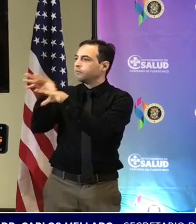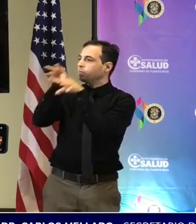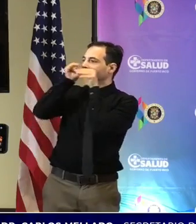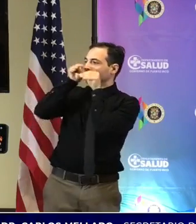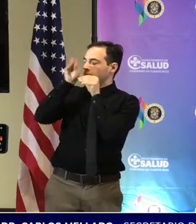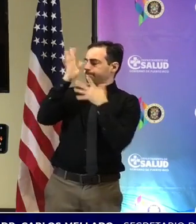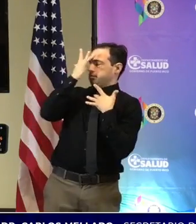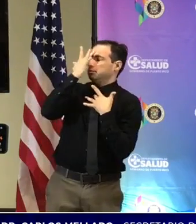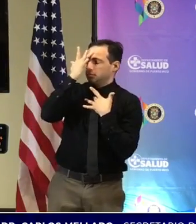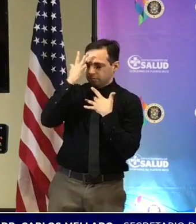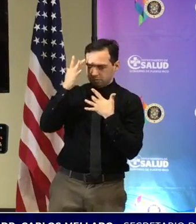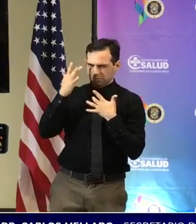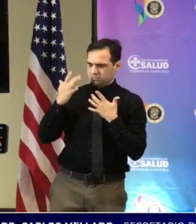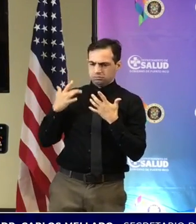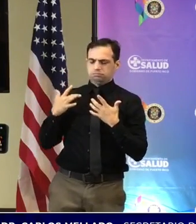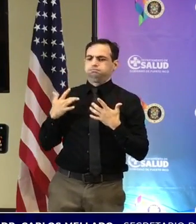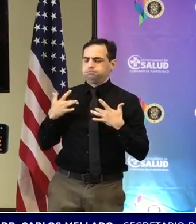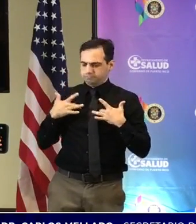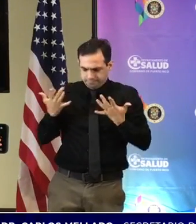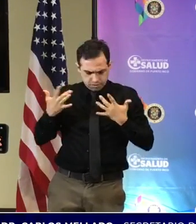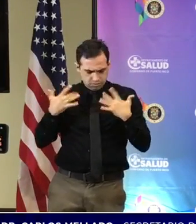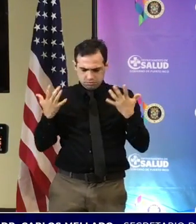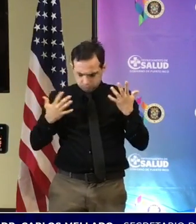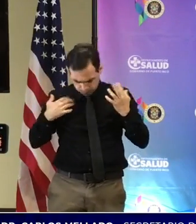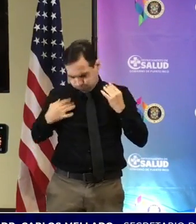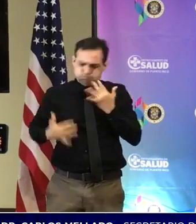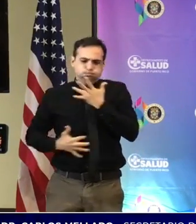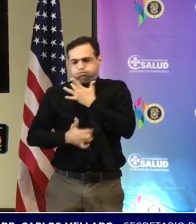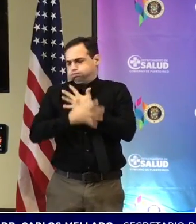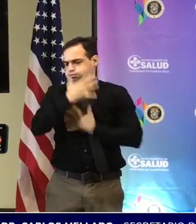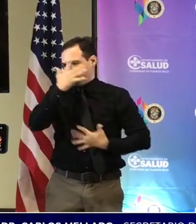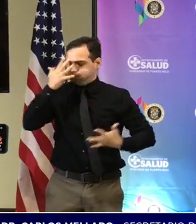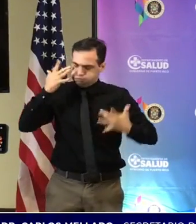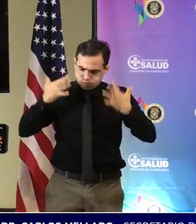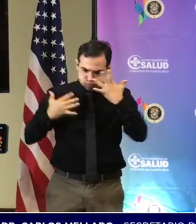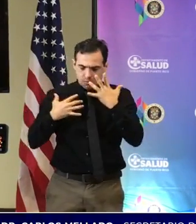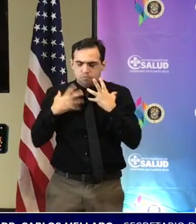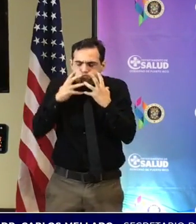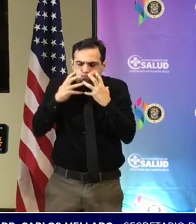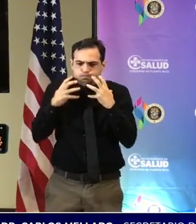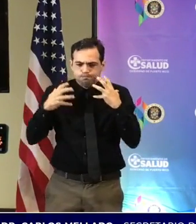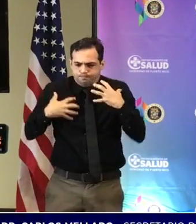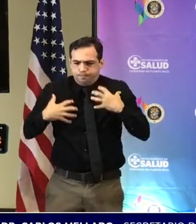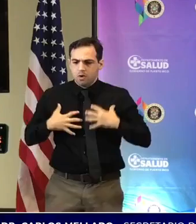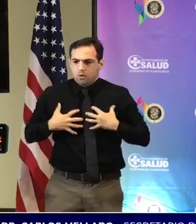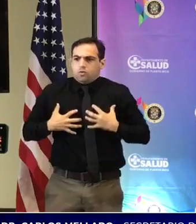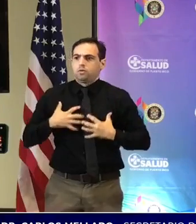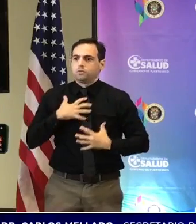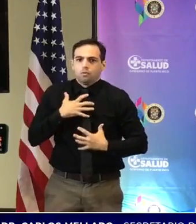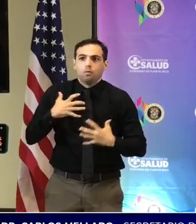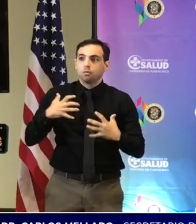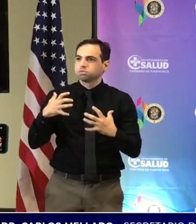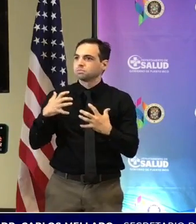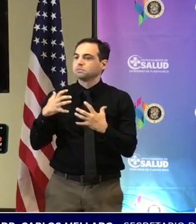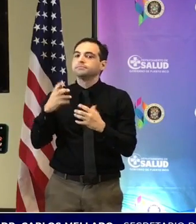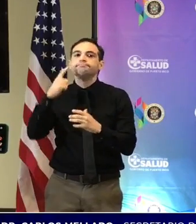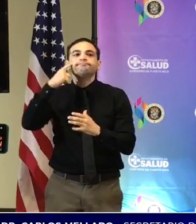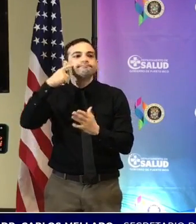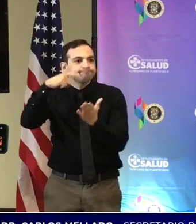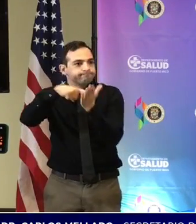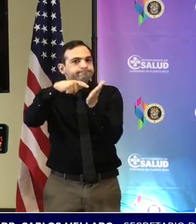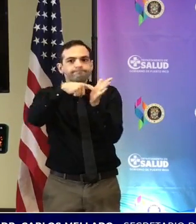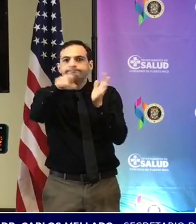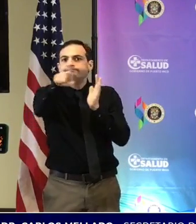reconoce, ¿verdad?, y por eso se crea una cascada y un proceso inflamatorio que se ha visto que